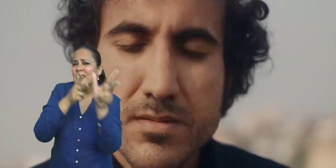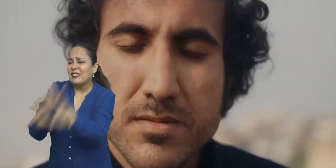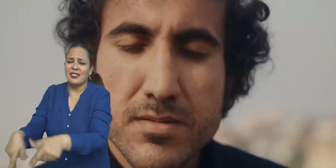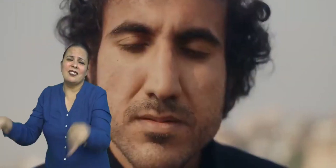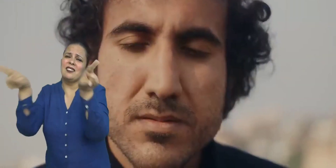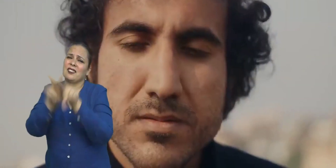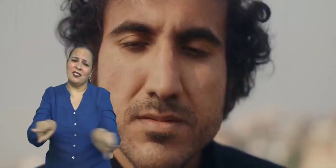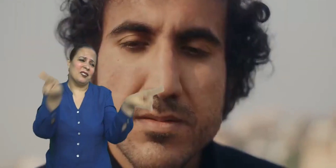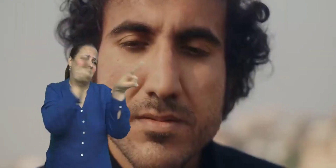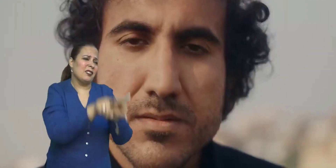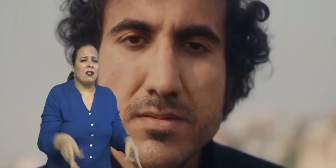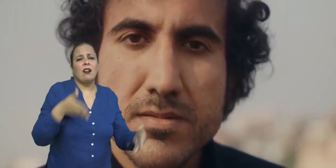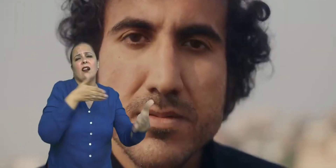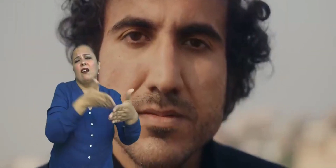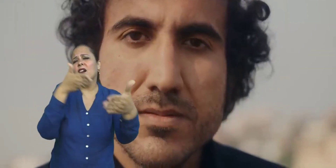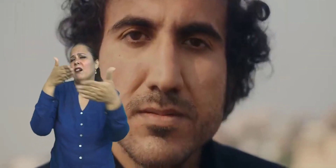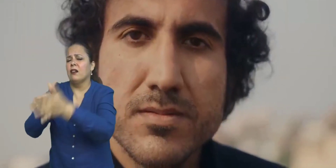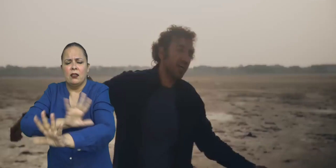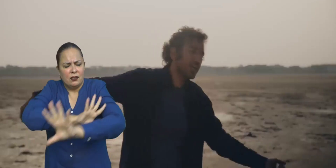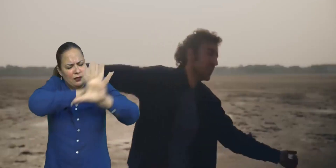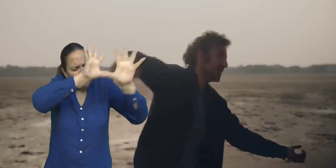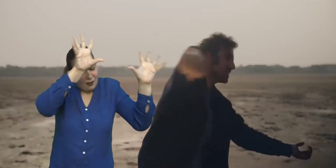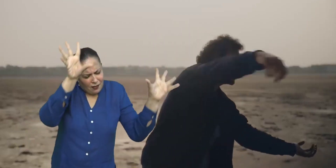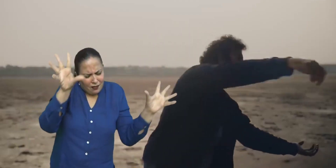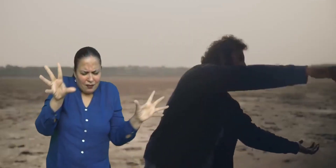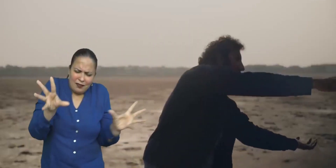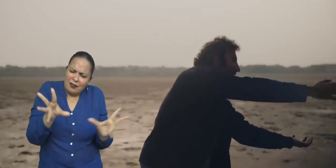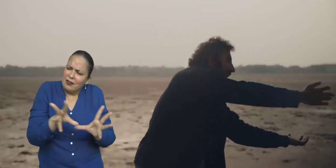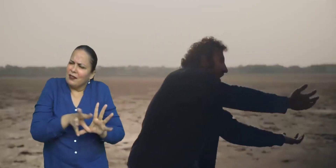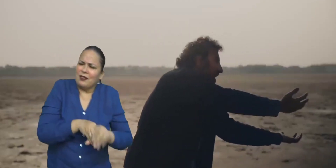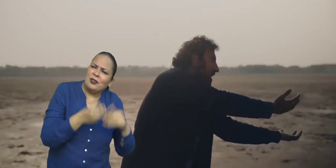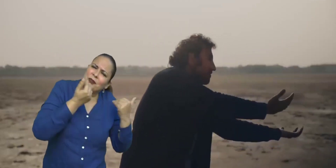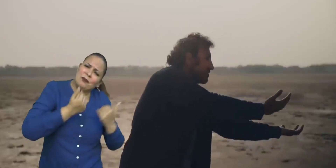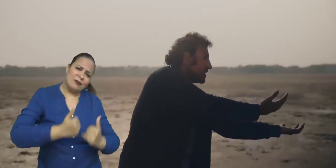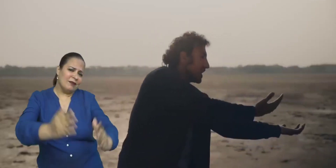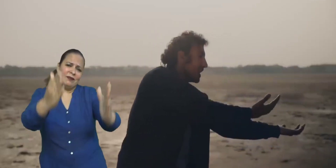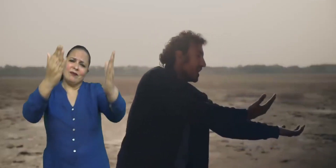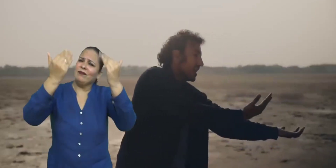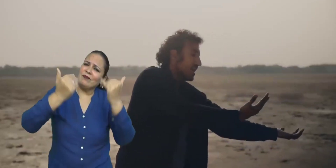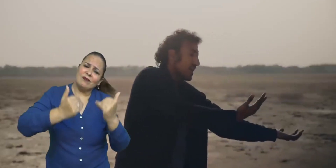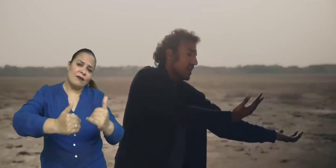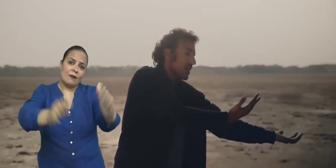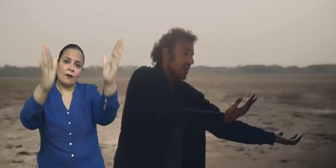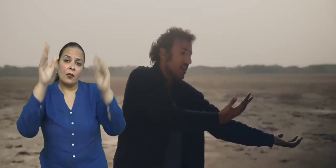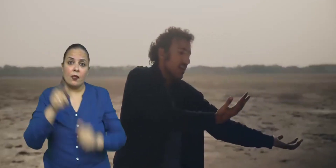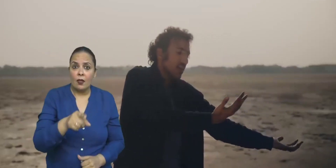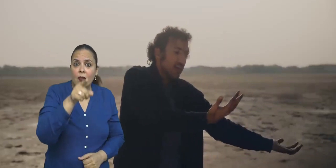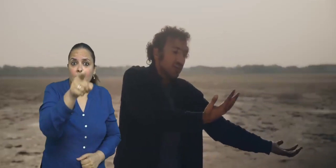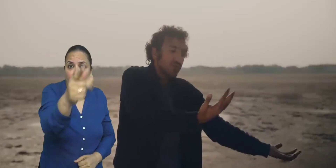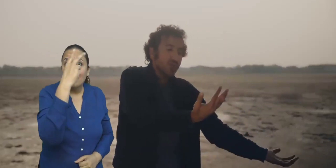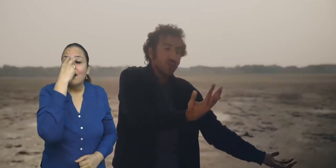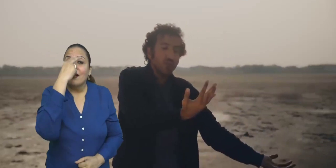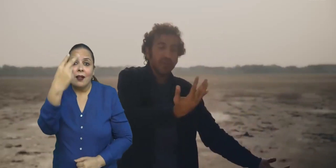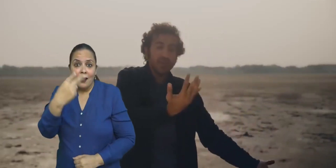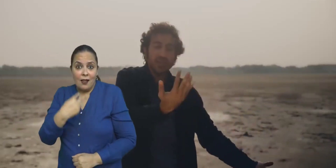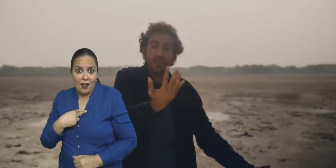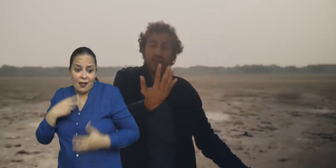हालात भी ले जा ले जा मेरा जो भी